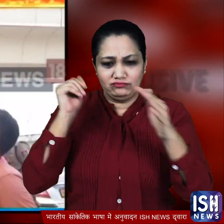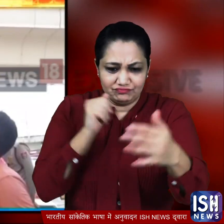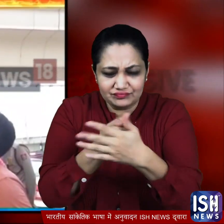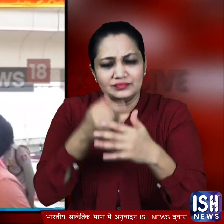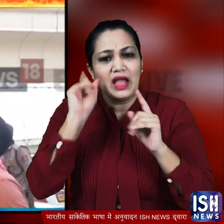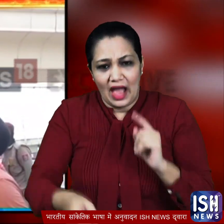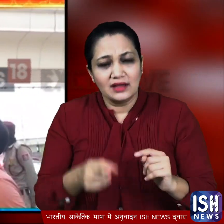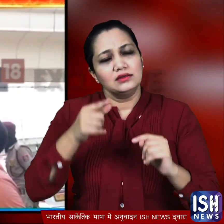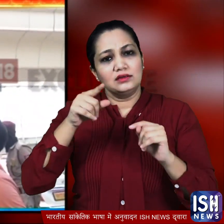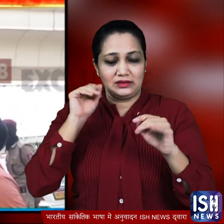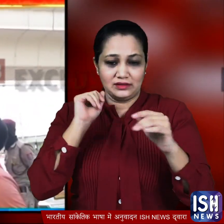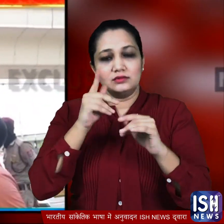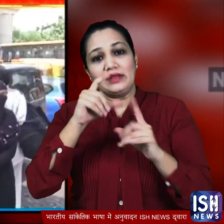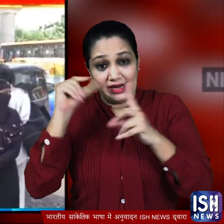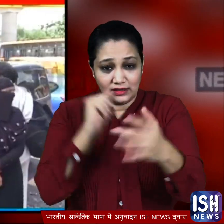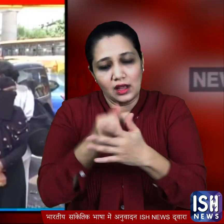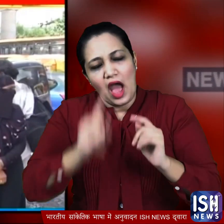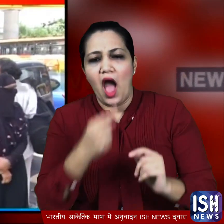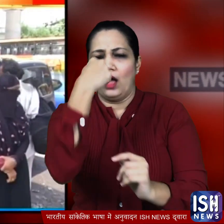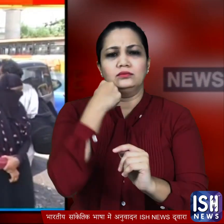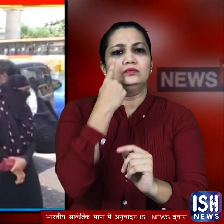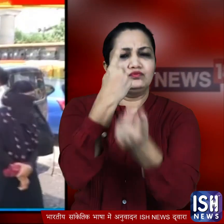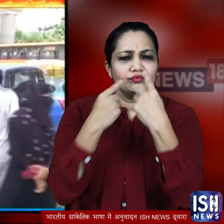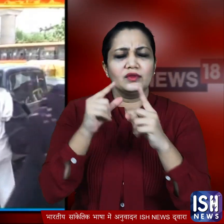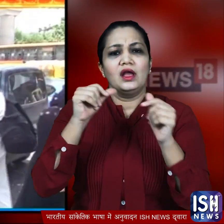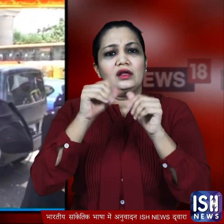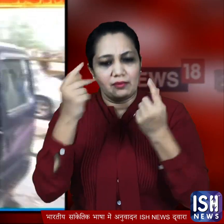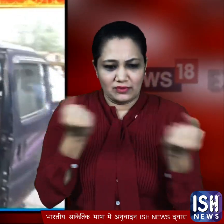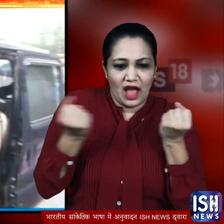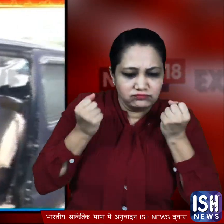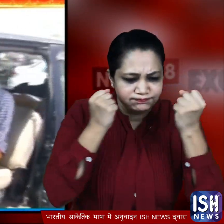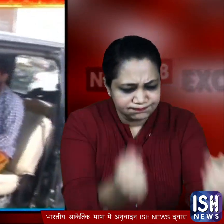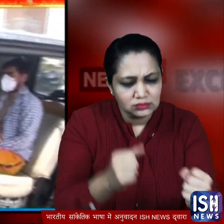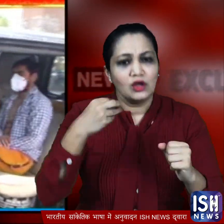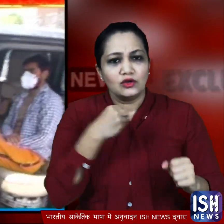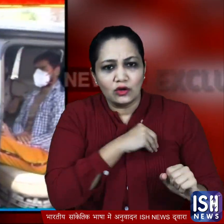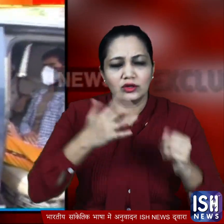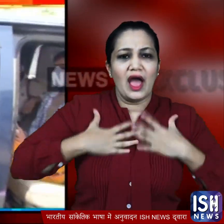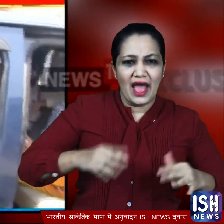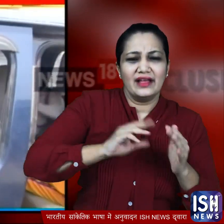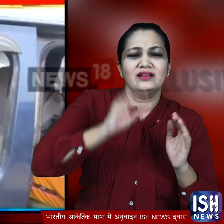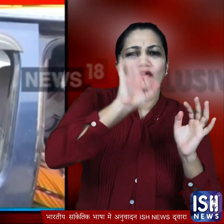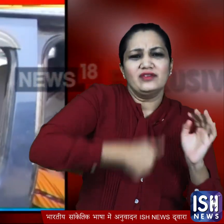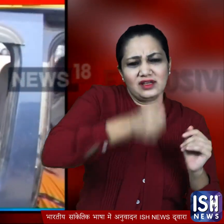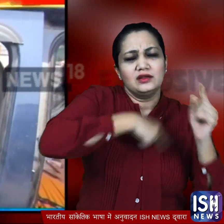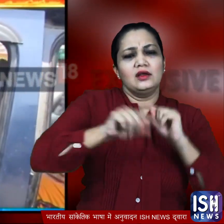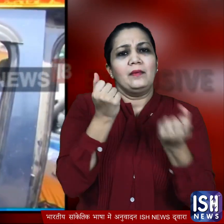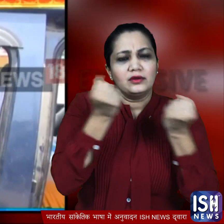वहीं पर कोरोना टेस्ट किया जा रहा है इस काम में मोबाइल टेस्टिंग वैन भी लगाई गई जिसमें बैठ कर स्वास्त कर्मी रेलवे स्टेशन और बसड़ों पर पहुँचे